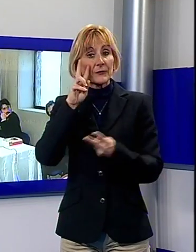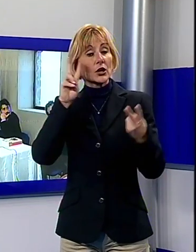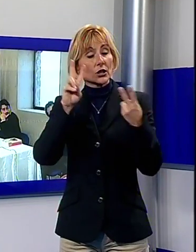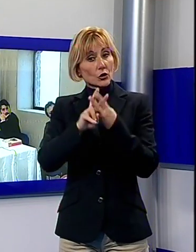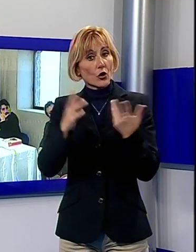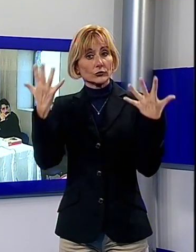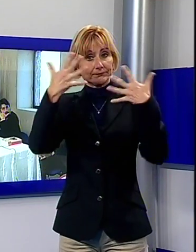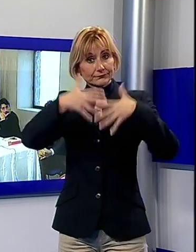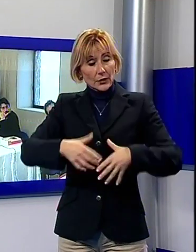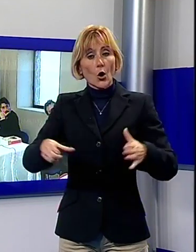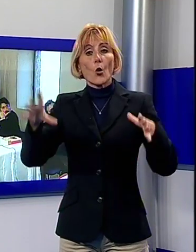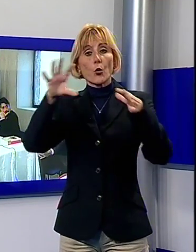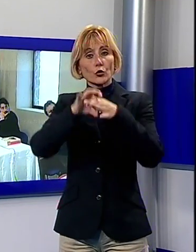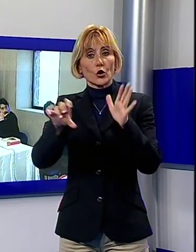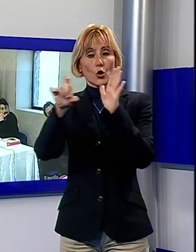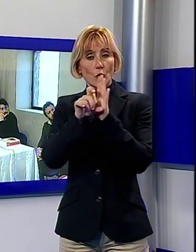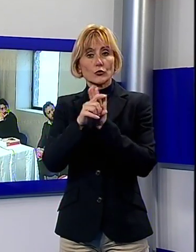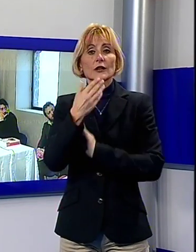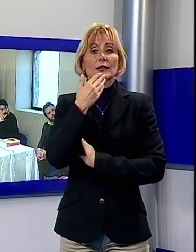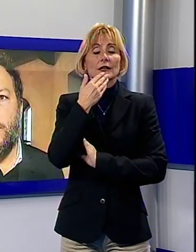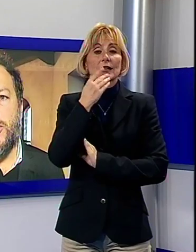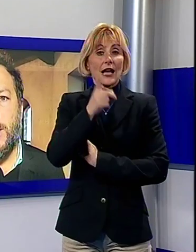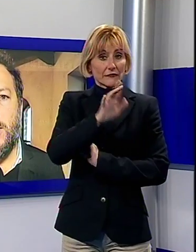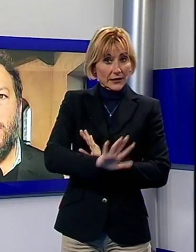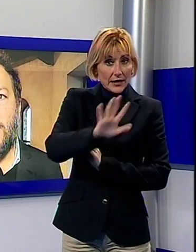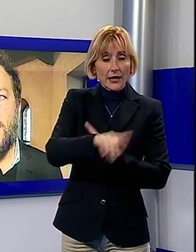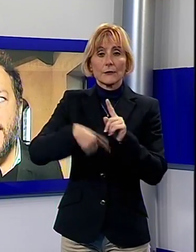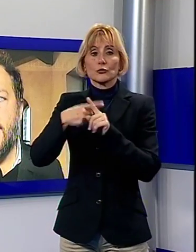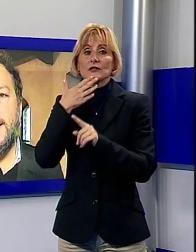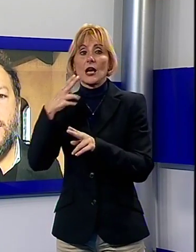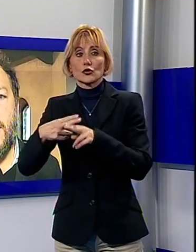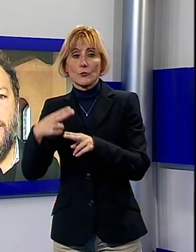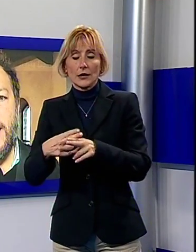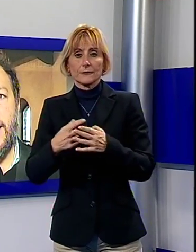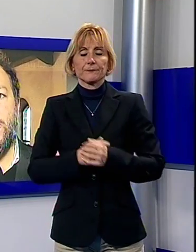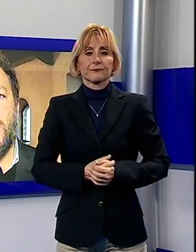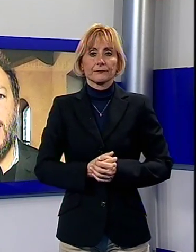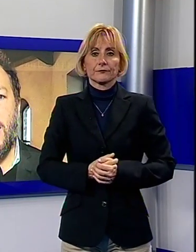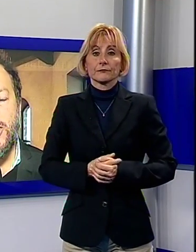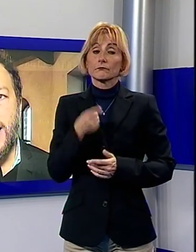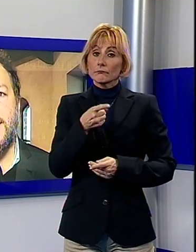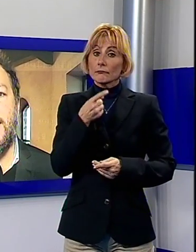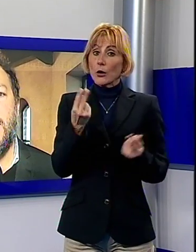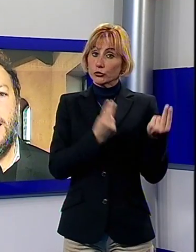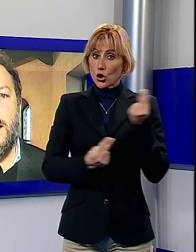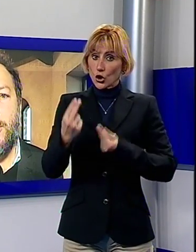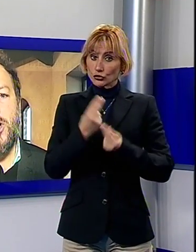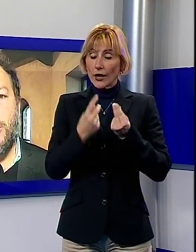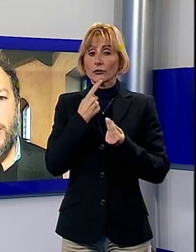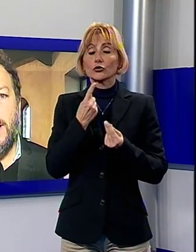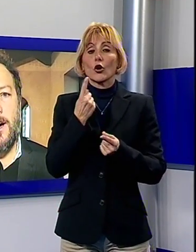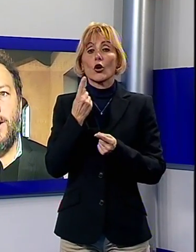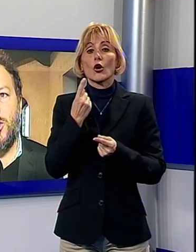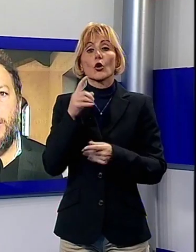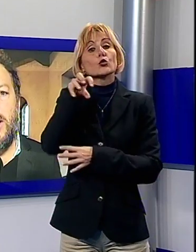e dal Comune di San Romano. È l'occasione per fare il punto sul progetto del Ducato-Estenze, a cui la Garfagnana è riuscita ad agganciarsi. È un